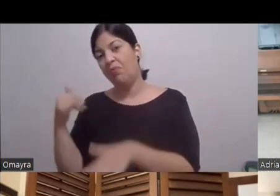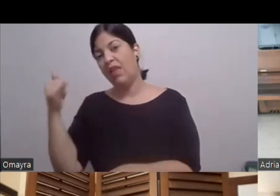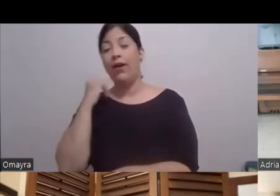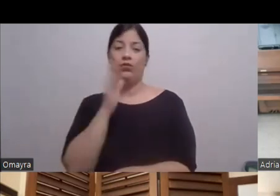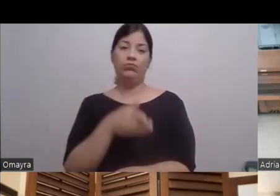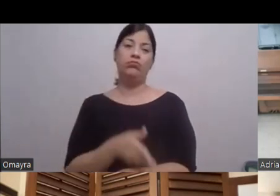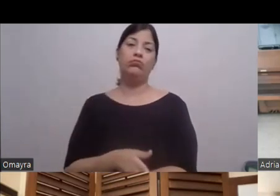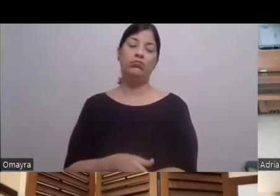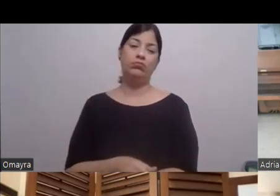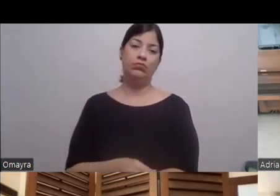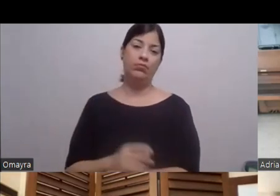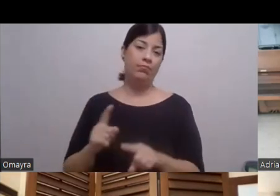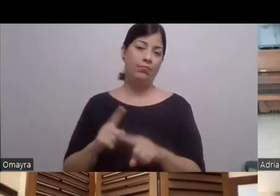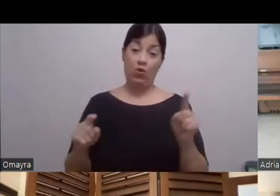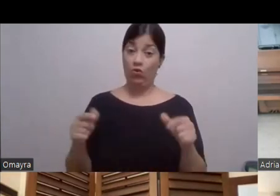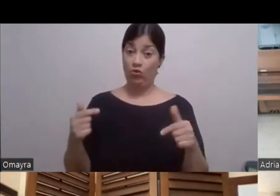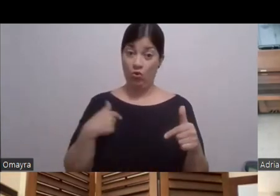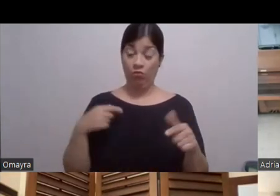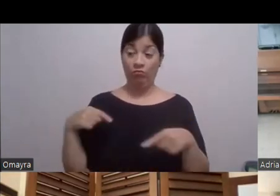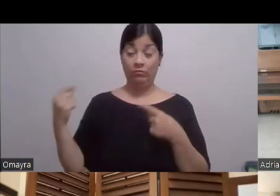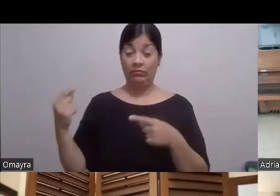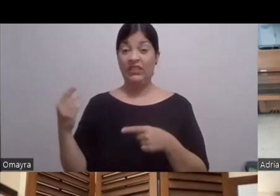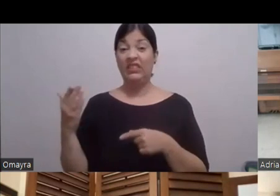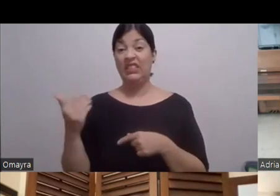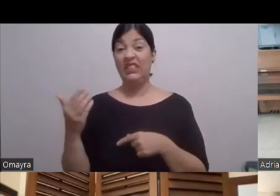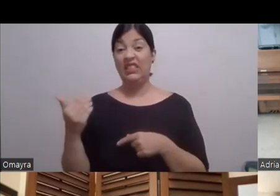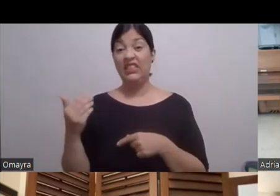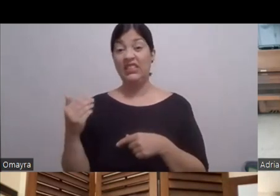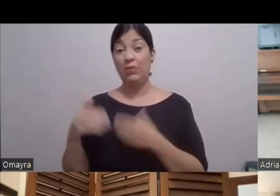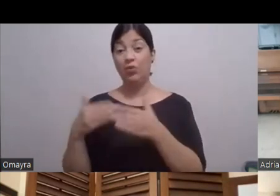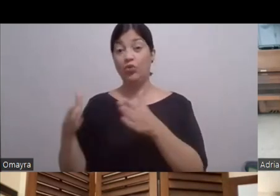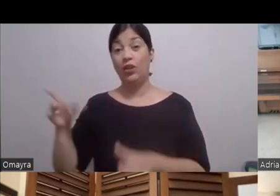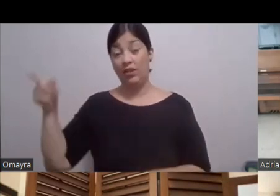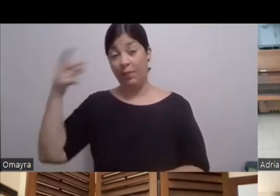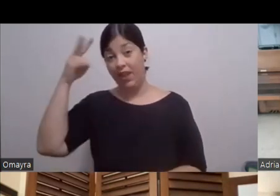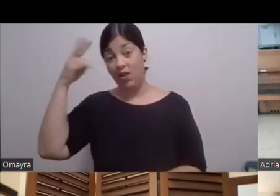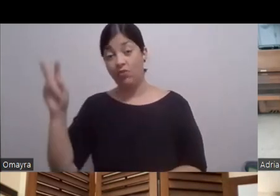Pero Yo he hecho Más de 15 producciones En México Entonces te digo Que por decirte 13 Tuve que